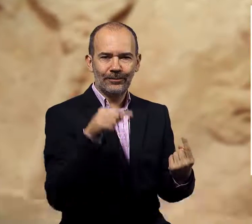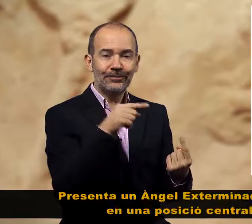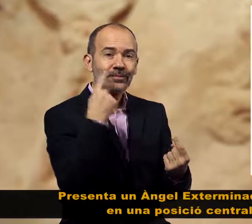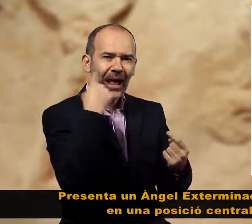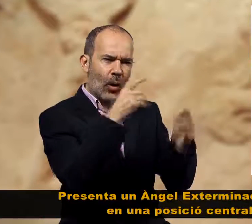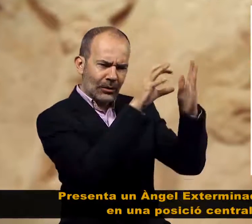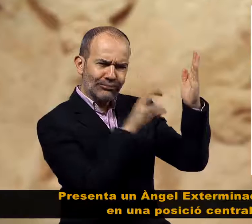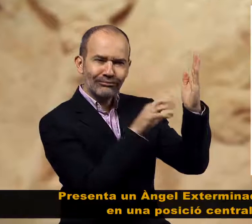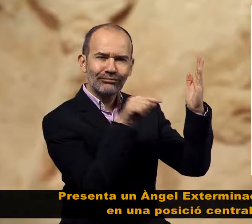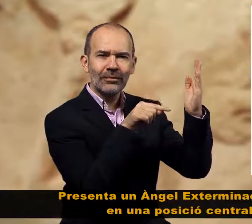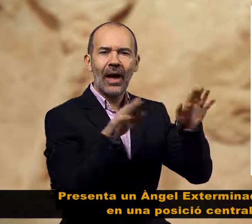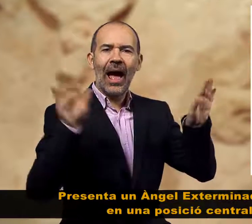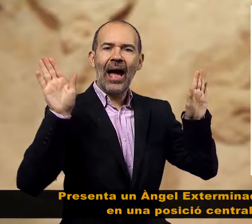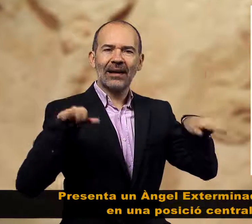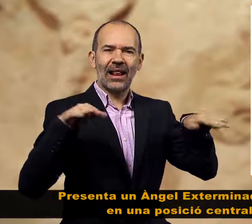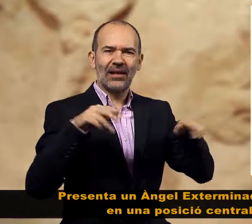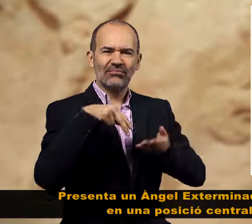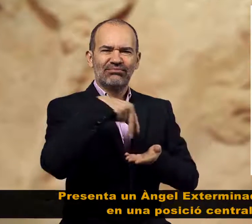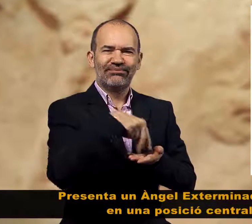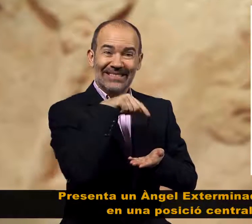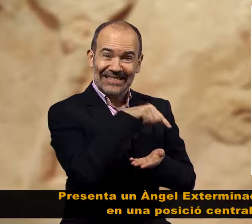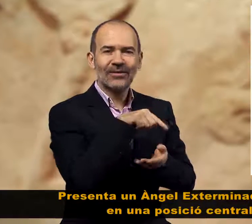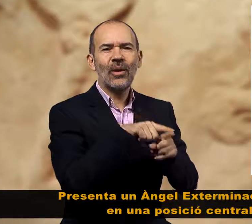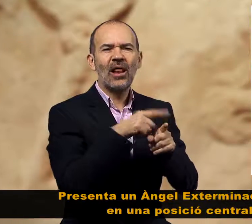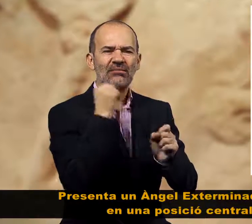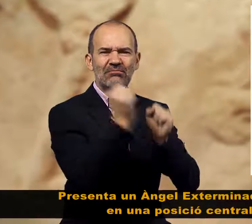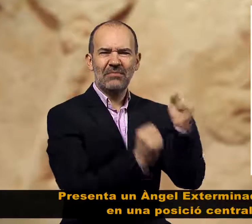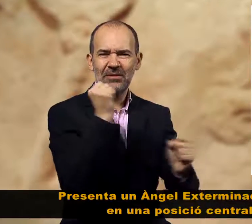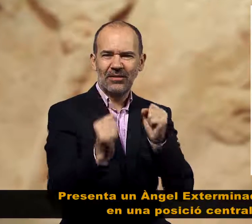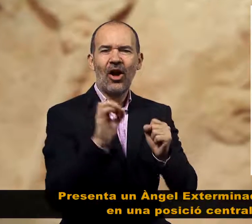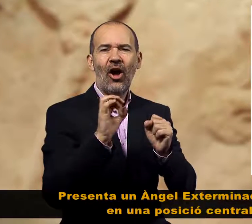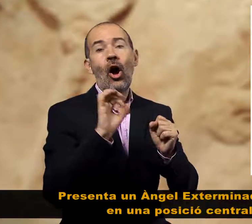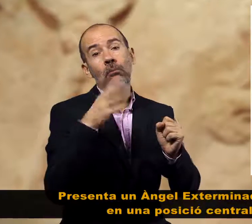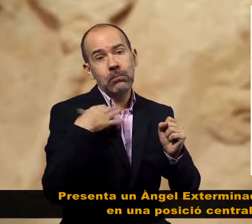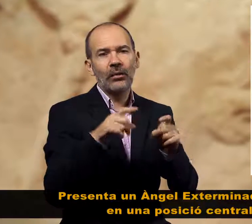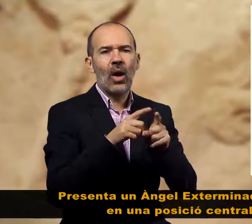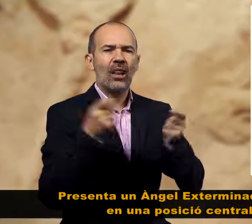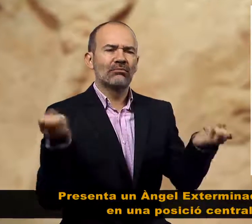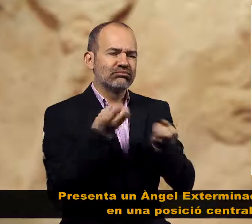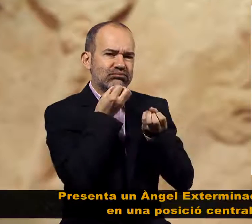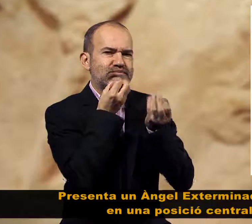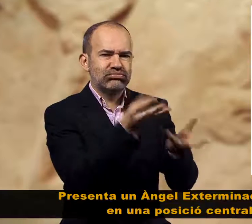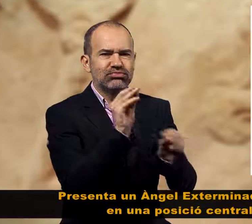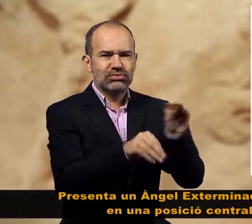Presenta un àngel exterminador o anunciant en una posició central inferior